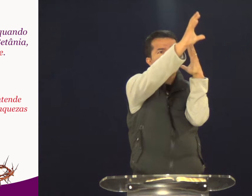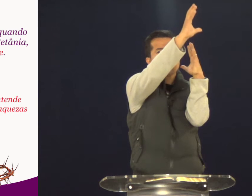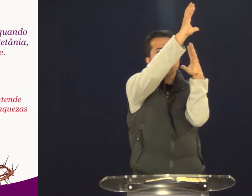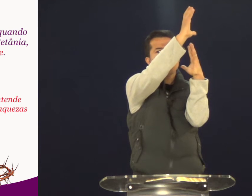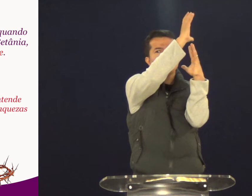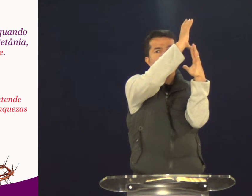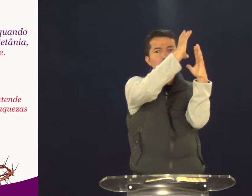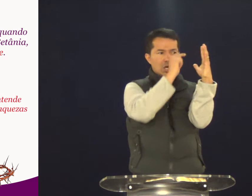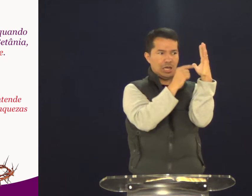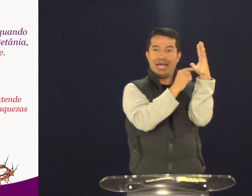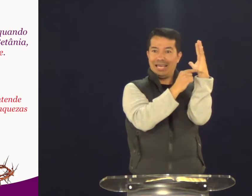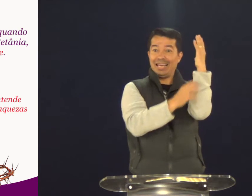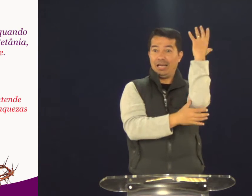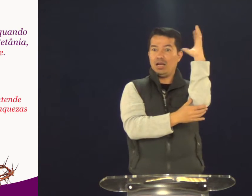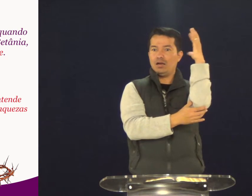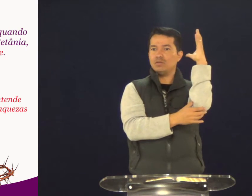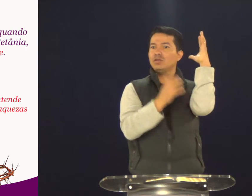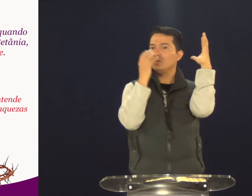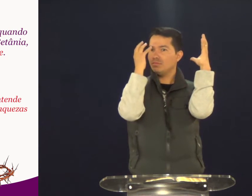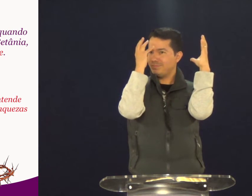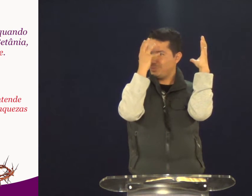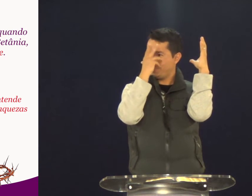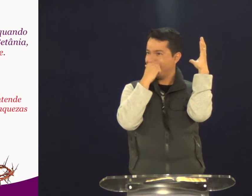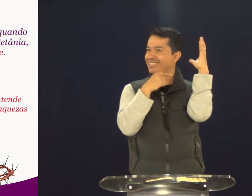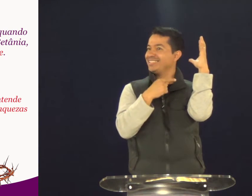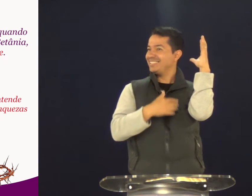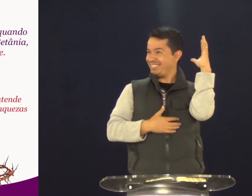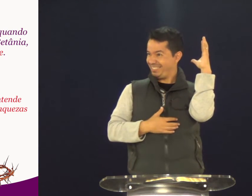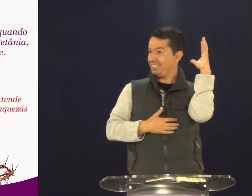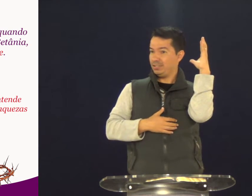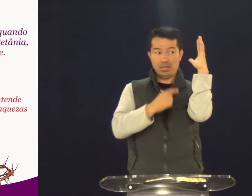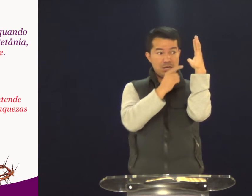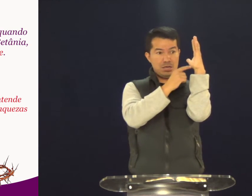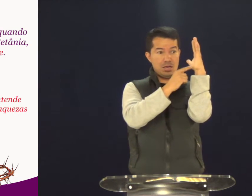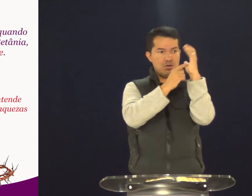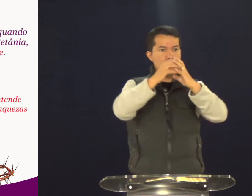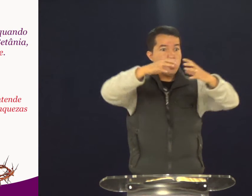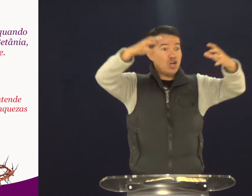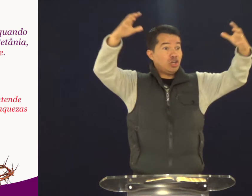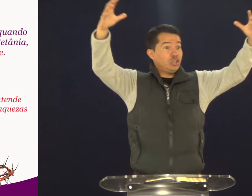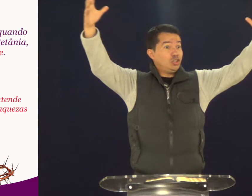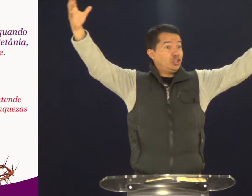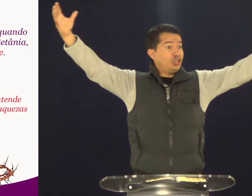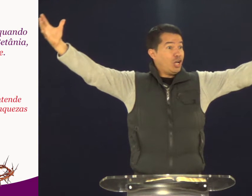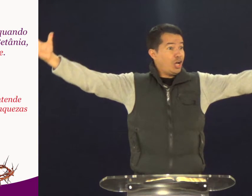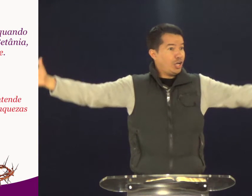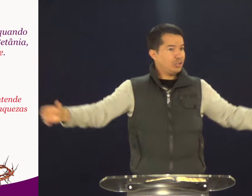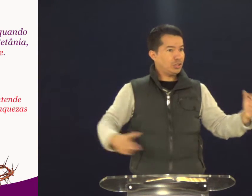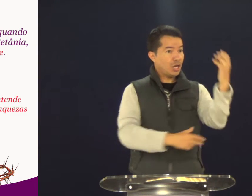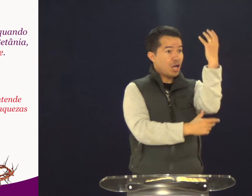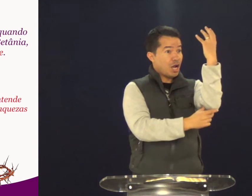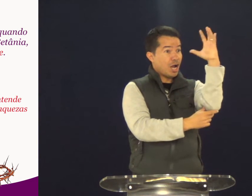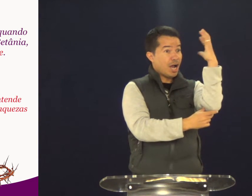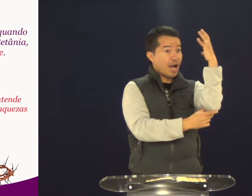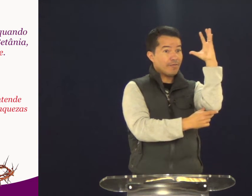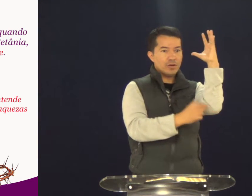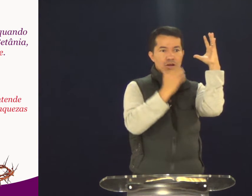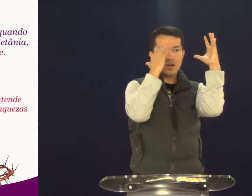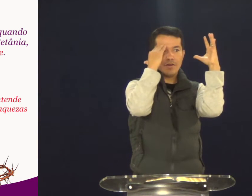procura um fruto na árvore. Era uma árvore bonita. Sim. Uma árvore frondosa.